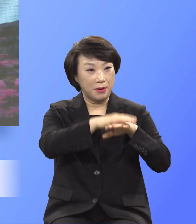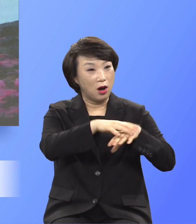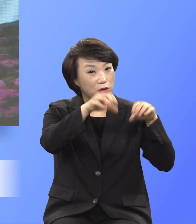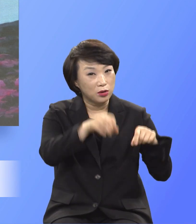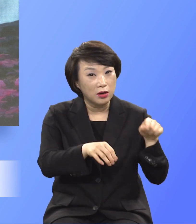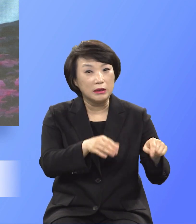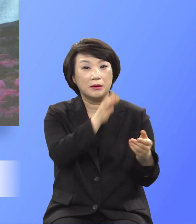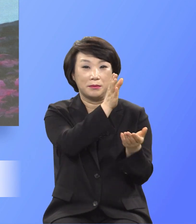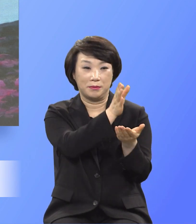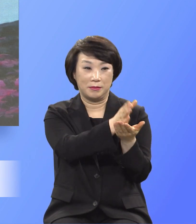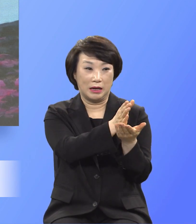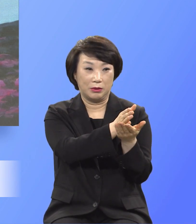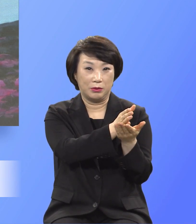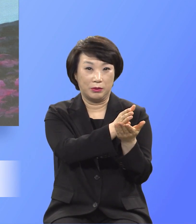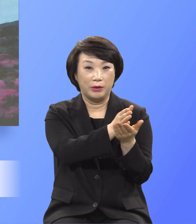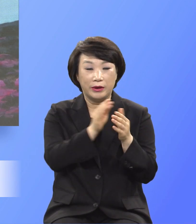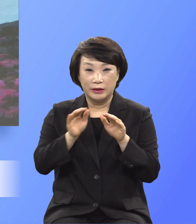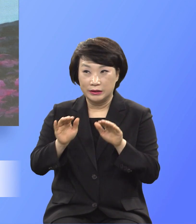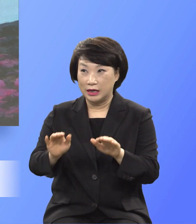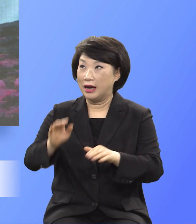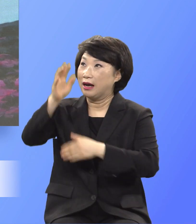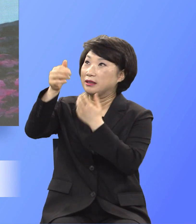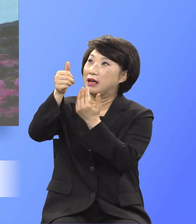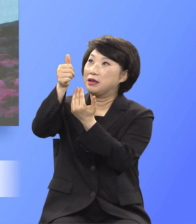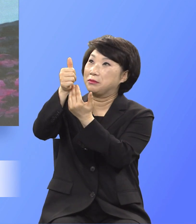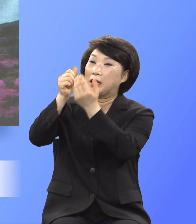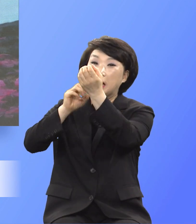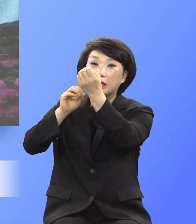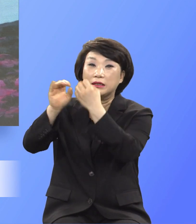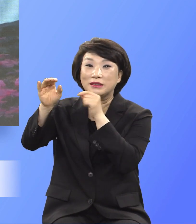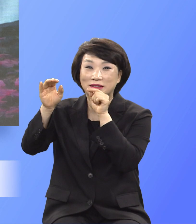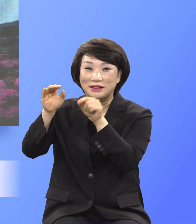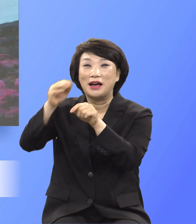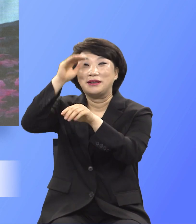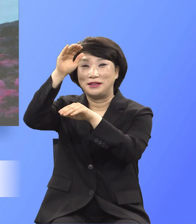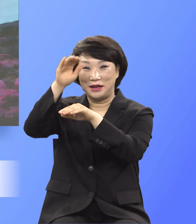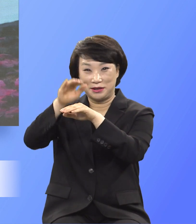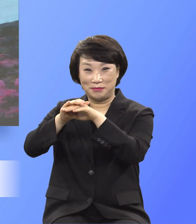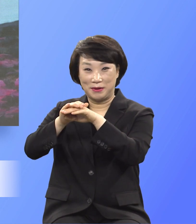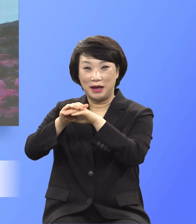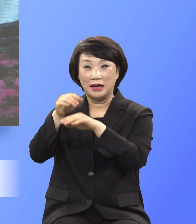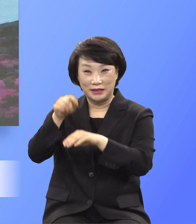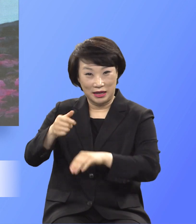하나님께 상달되는 예배가 되기를